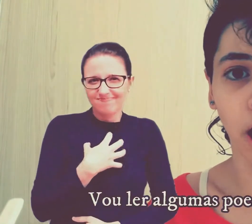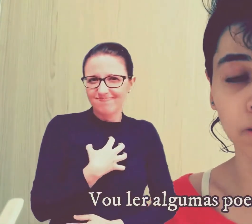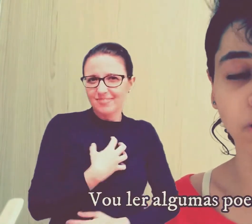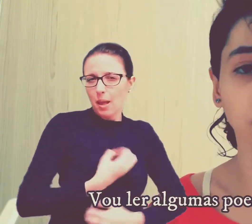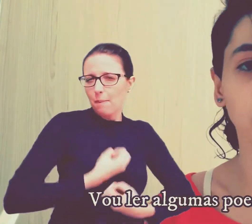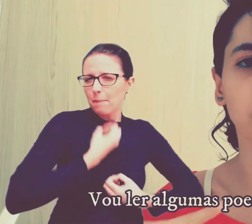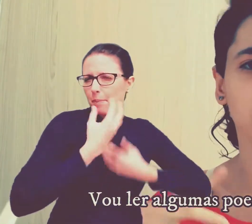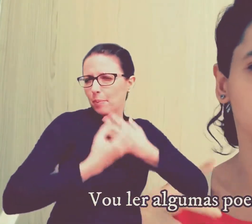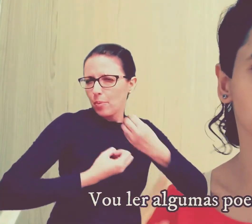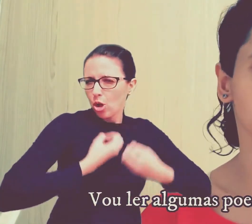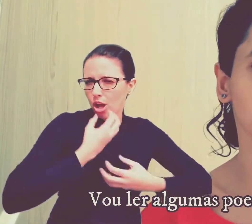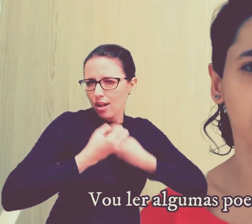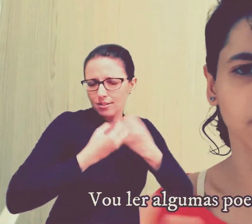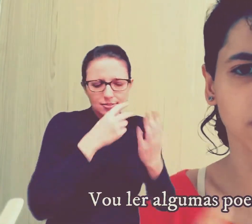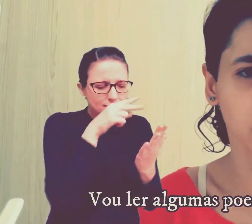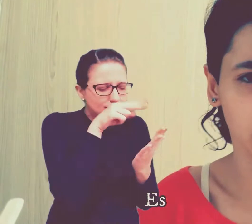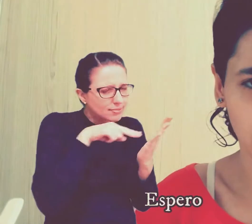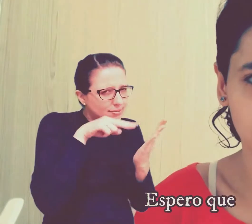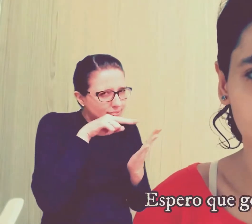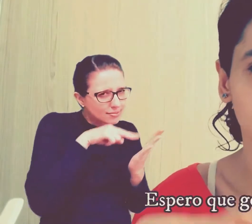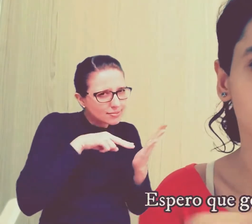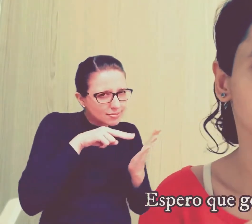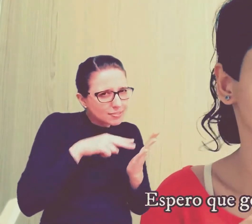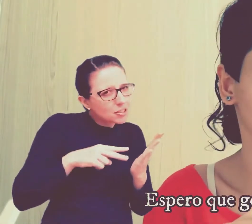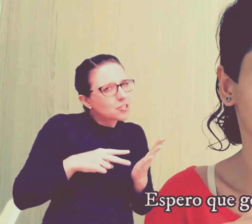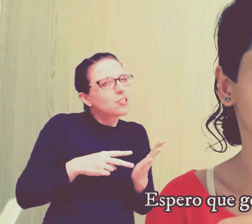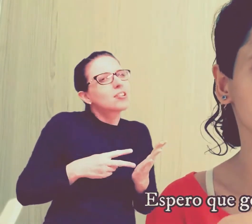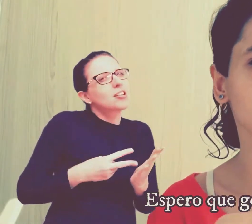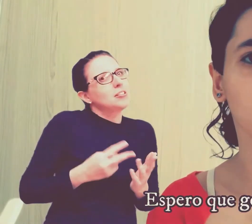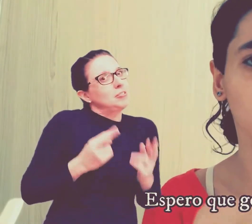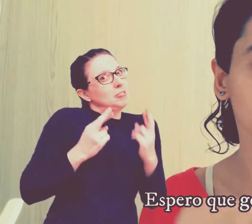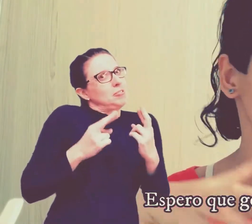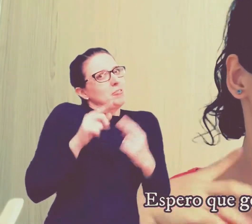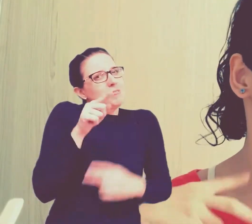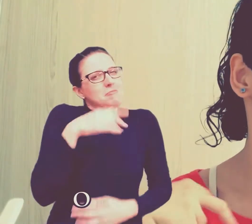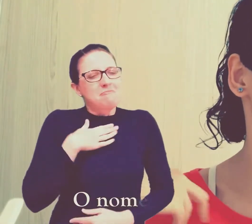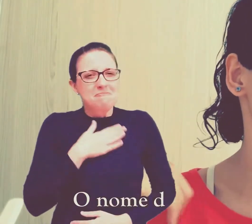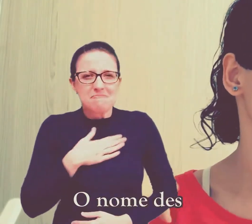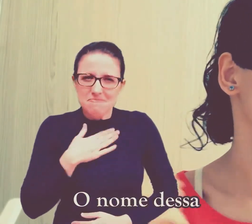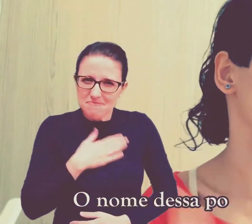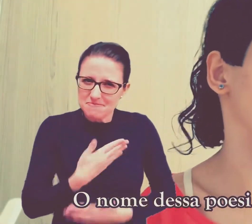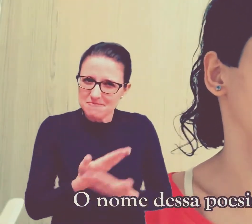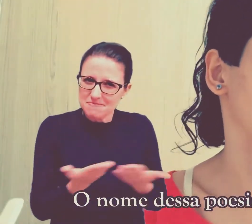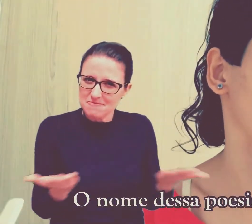ler algumas coisas para vocês, espero que gostem.